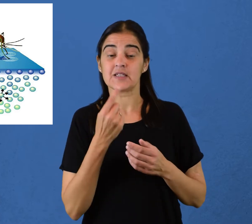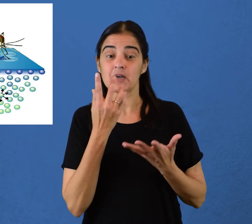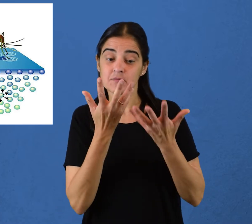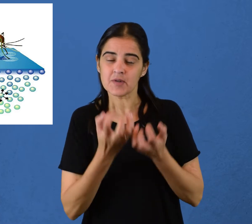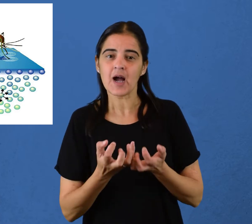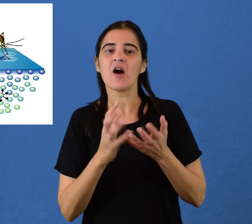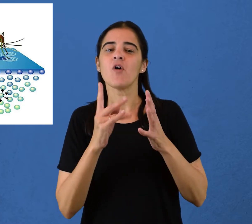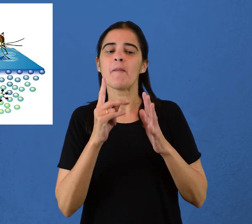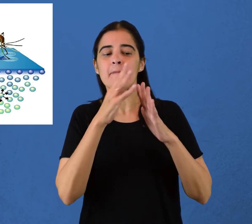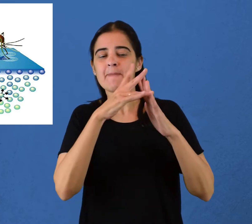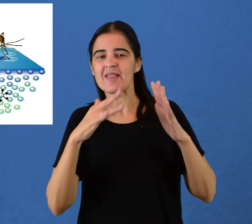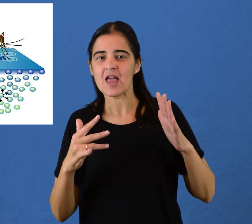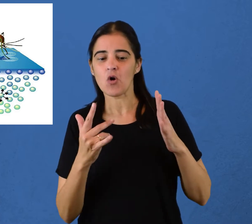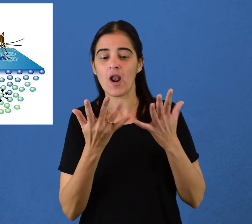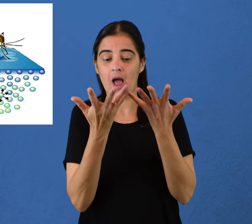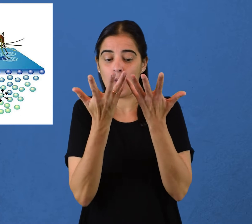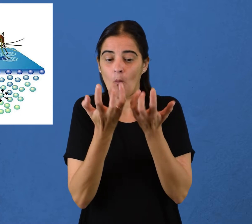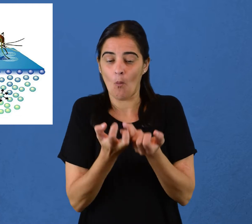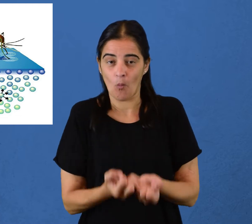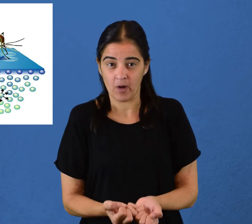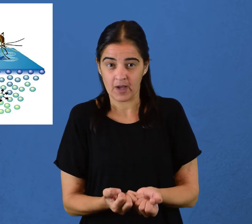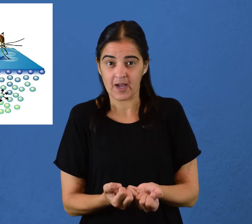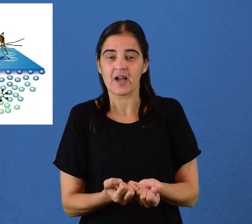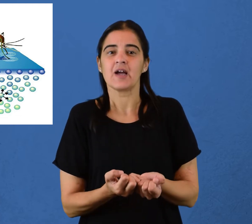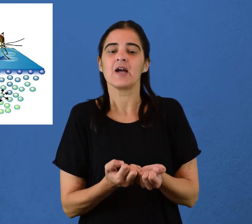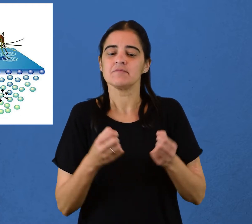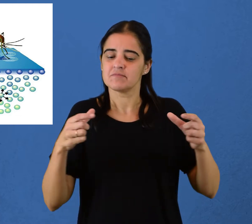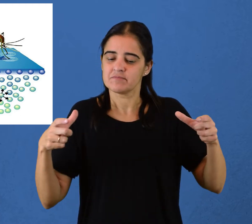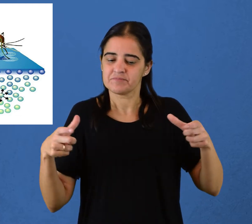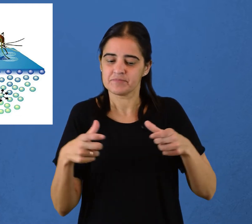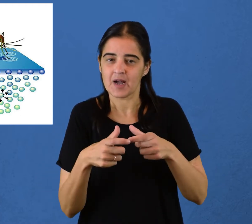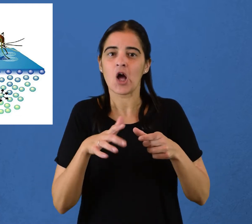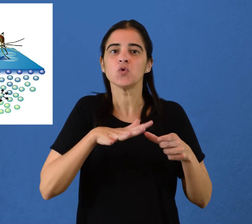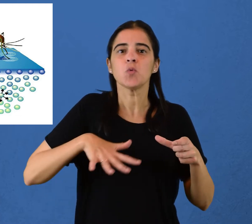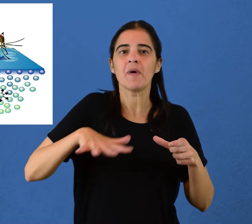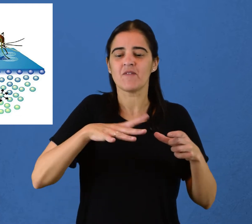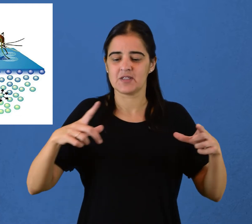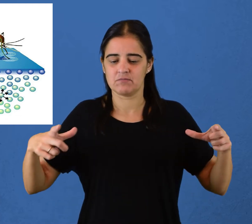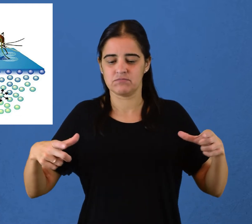Estas empujan las partículas de la superficie hacia adentro, reduciendo así el área superficial.